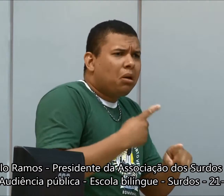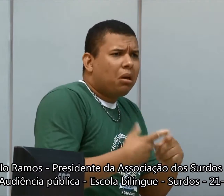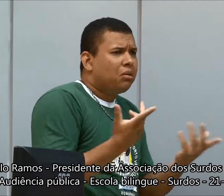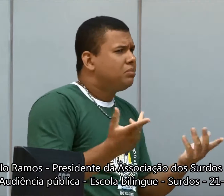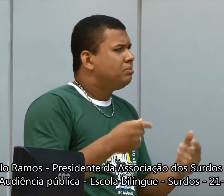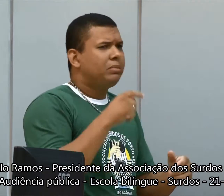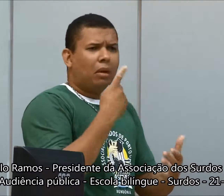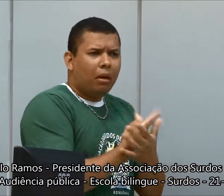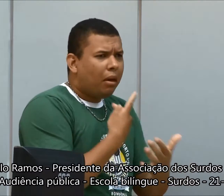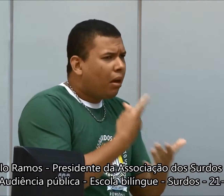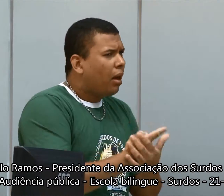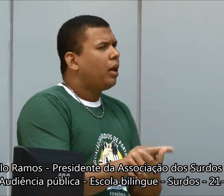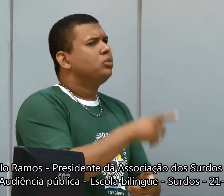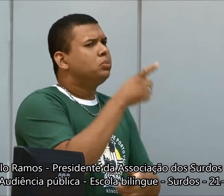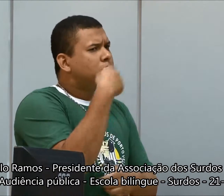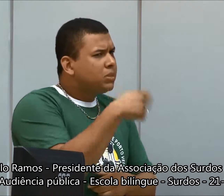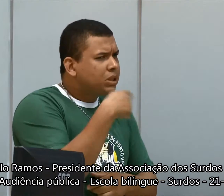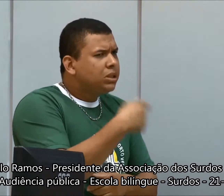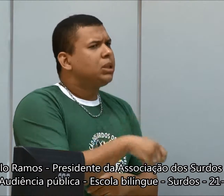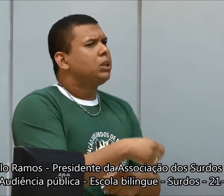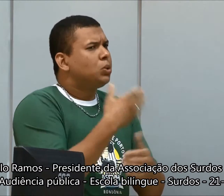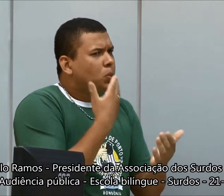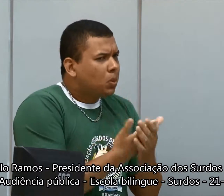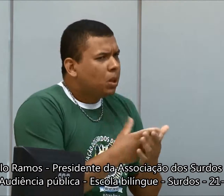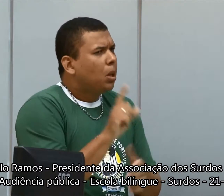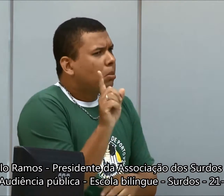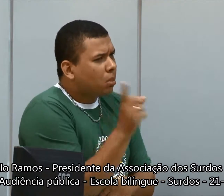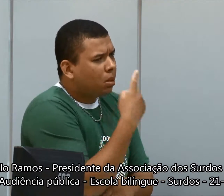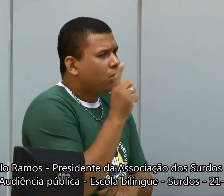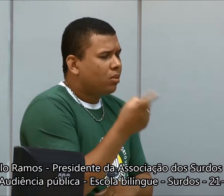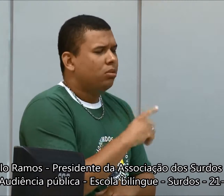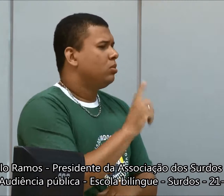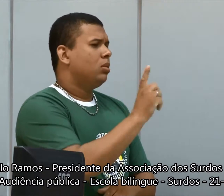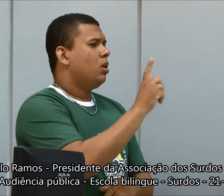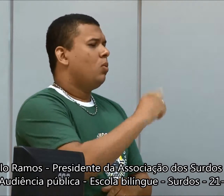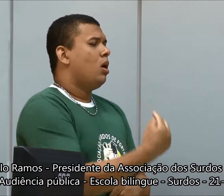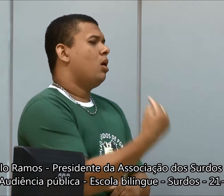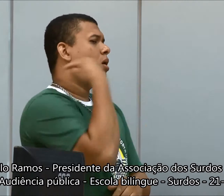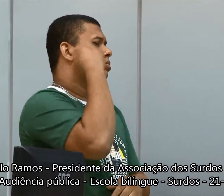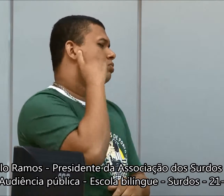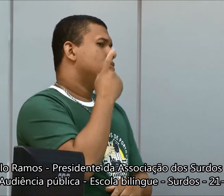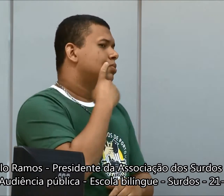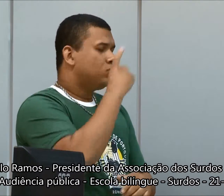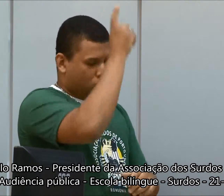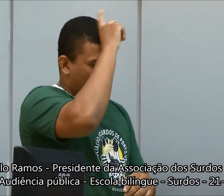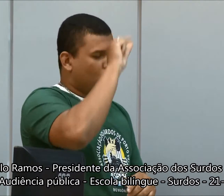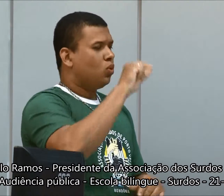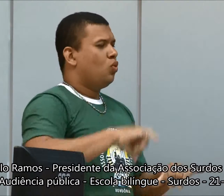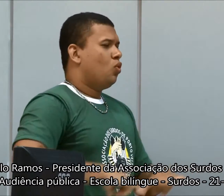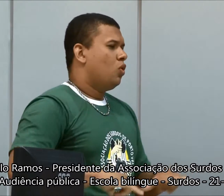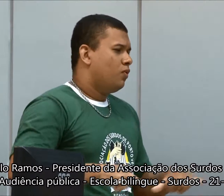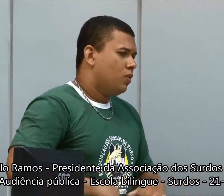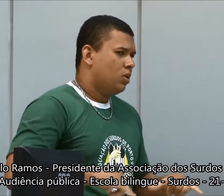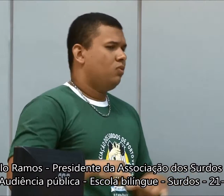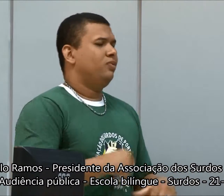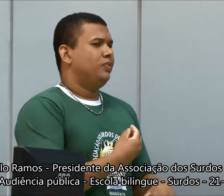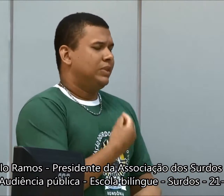estou com a minha idade atrasada, porque eu perdi muito tempo, eu preciso estudar. Eu falo, desculpa, os surdos adultos